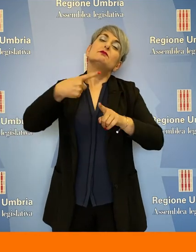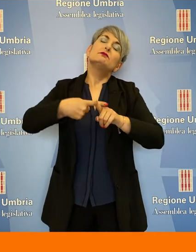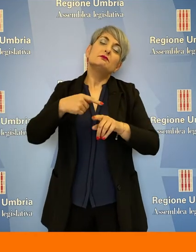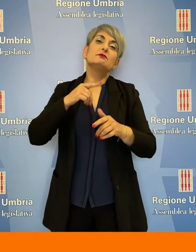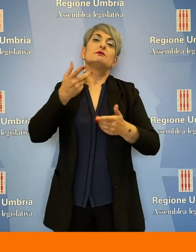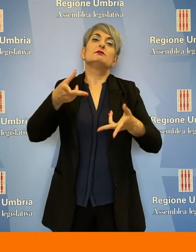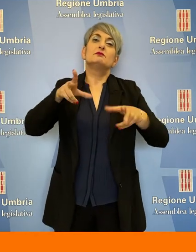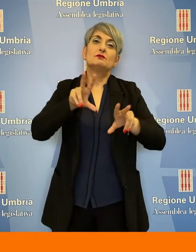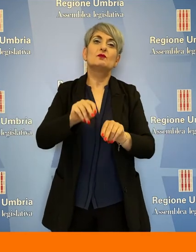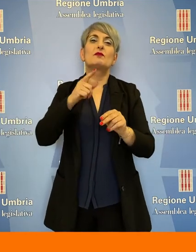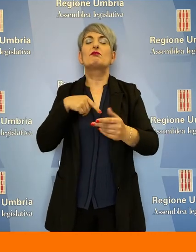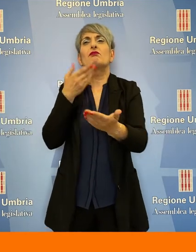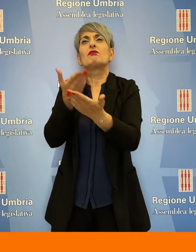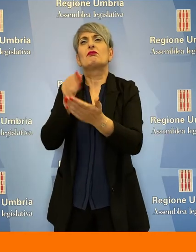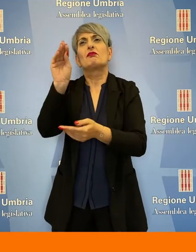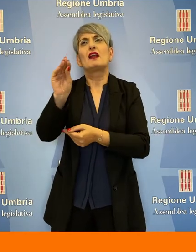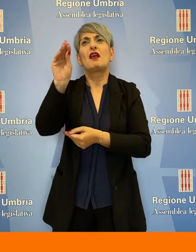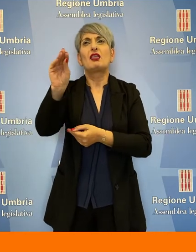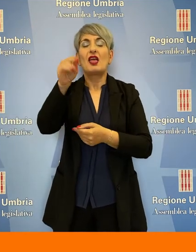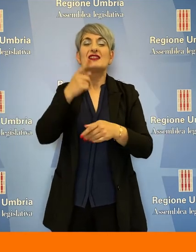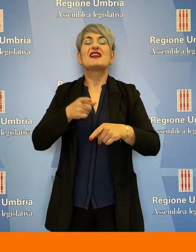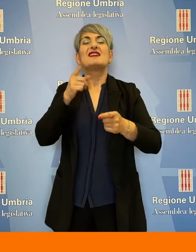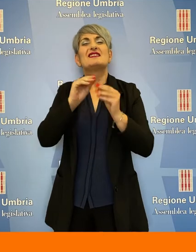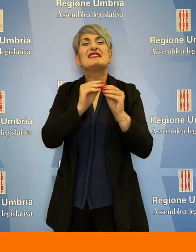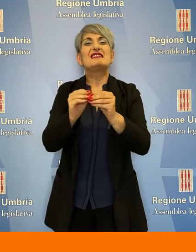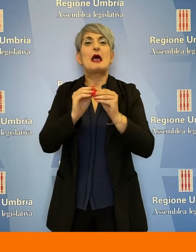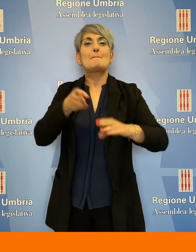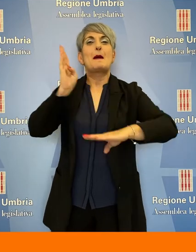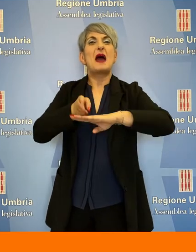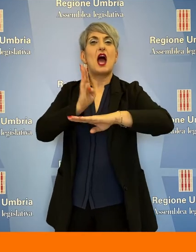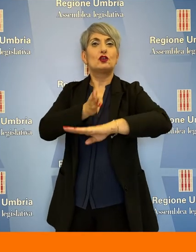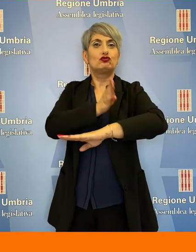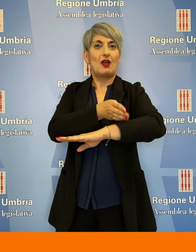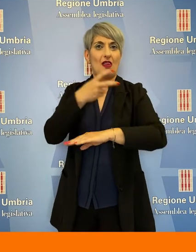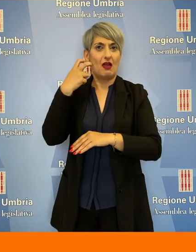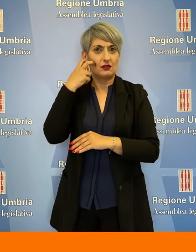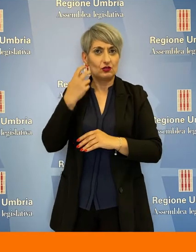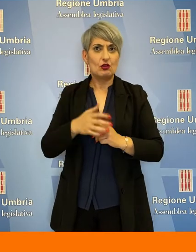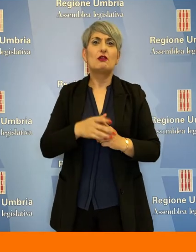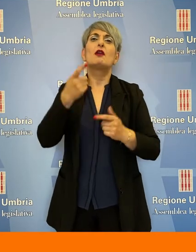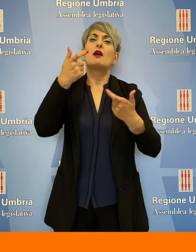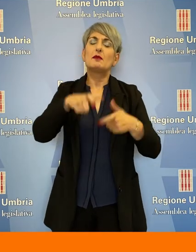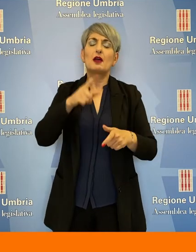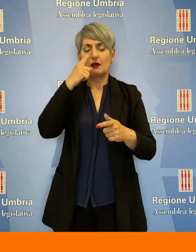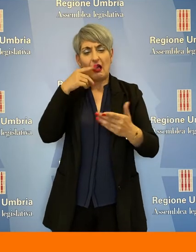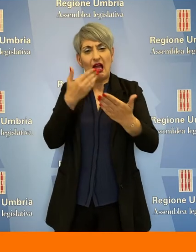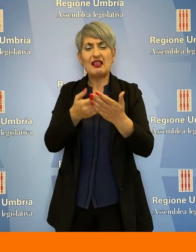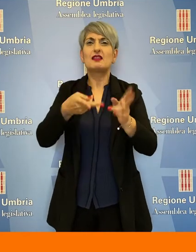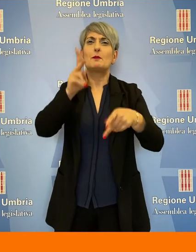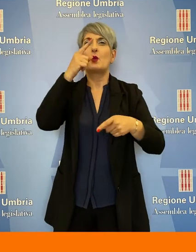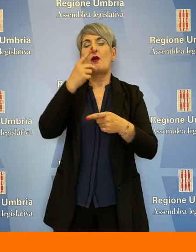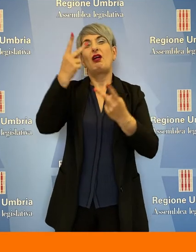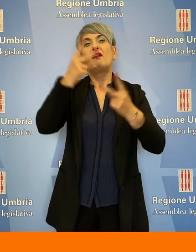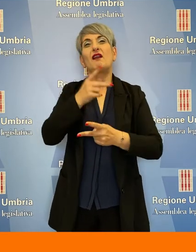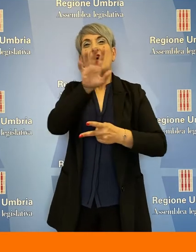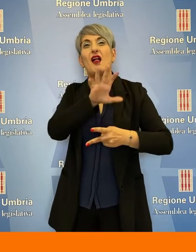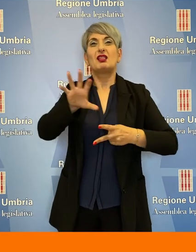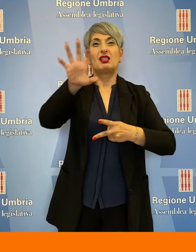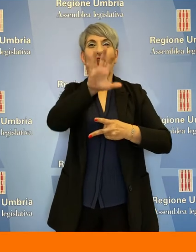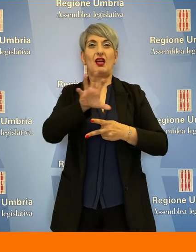richiesta di rivedere il sistema della macellazione per renderlo più coerente con una realtà regionale che richiederebbe